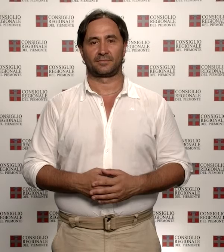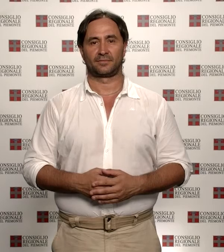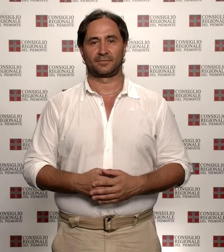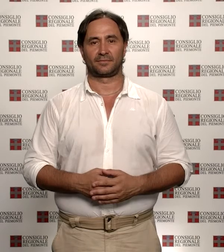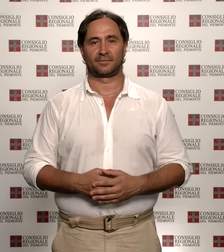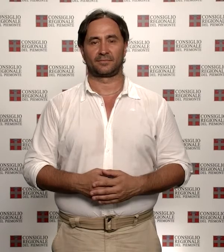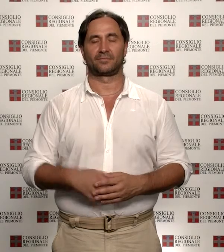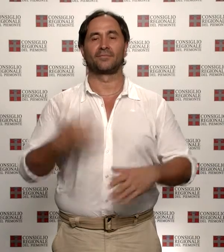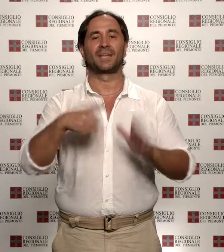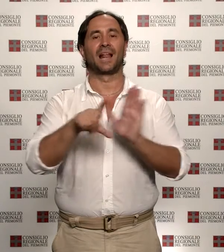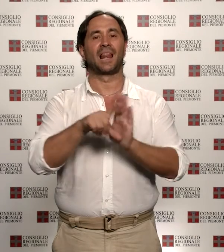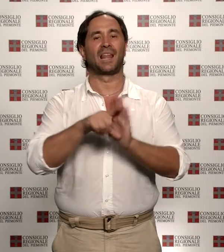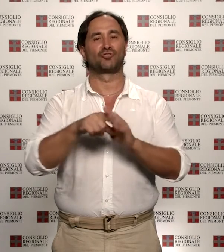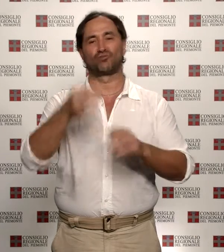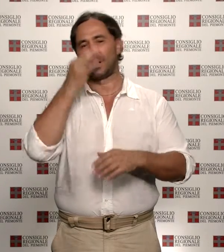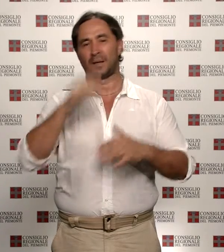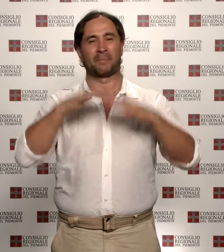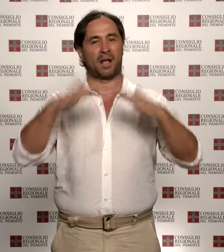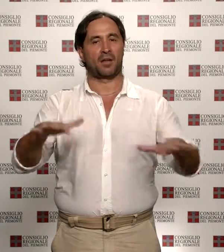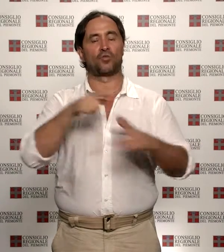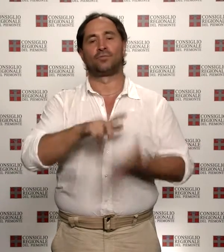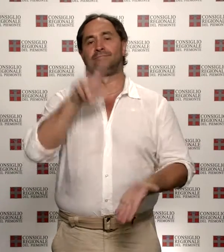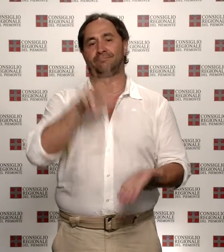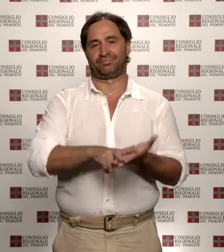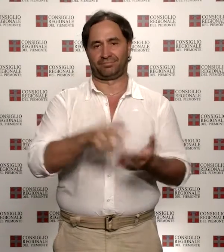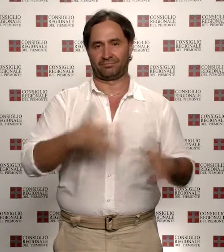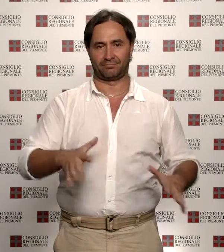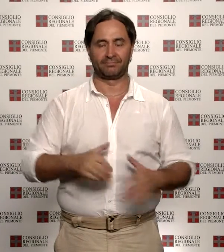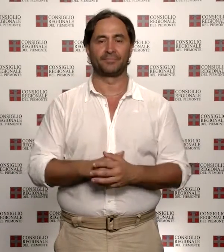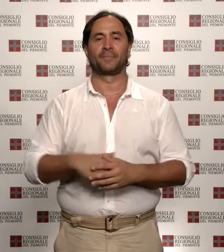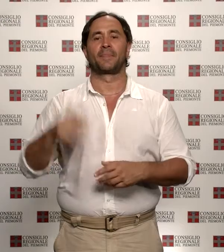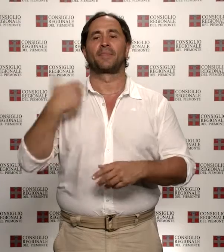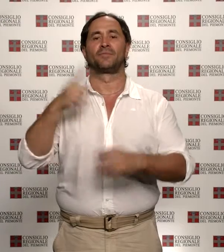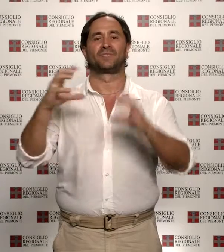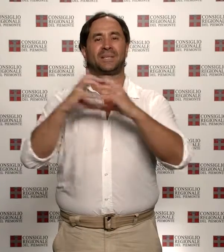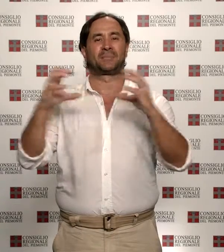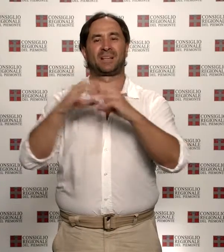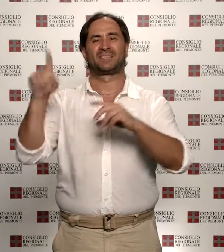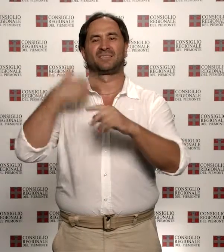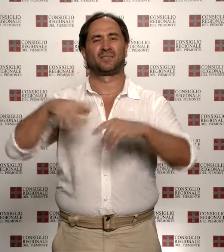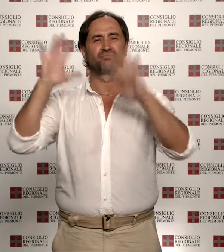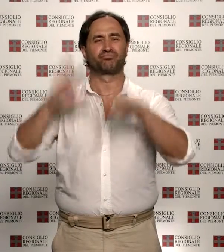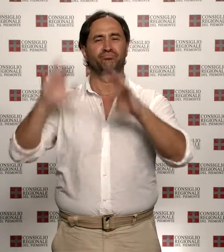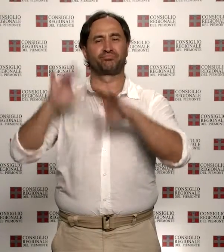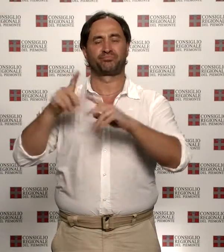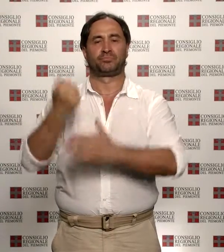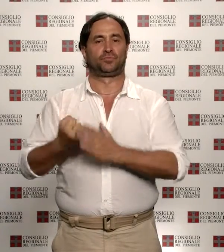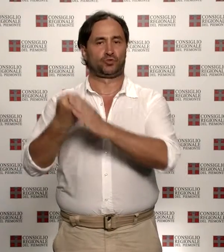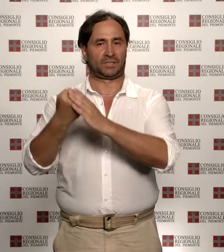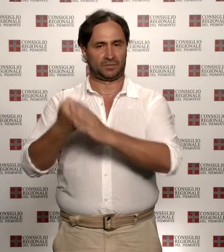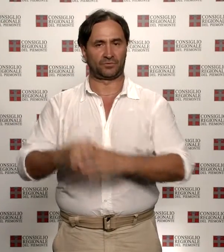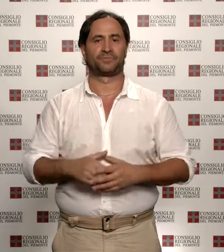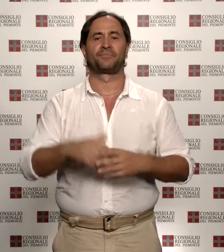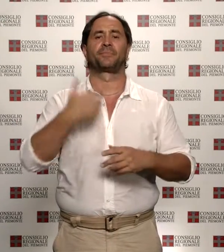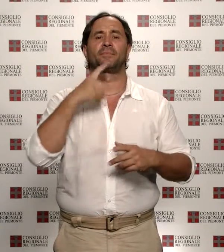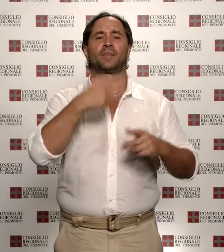Approvata la legge sui parchi. Sostegno a imprese colpite da calamità. Insediata la Commissione